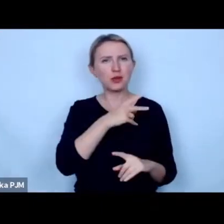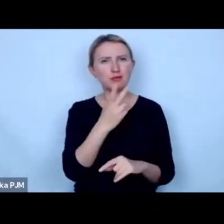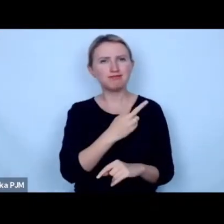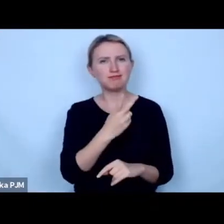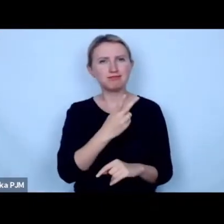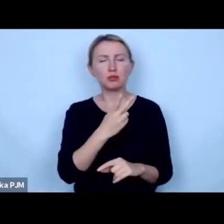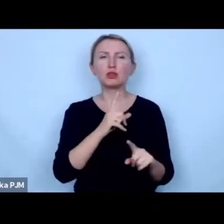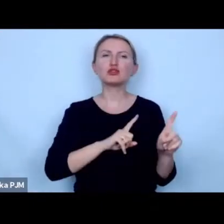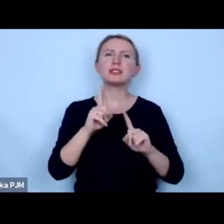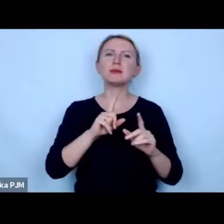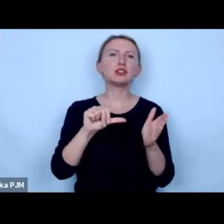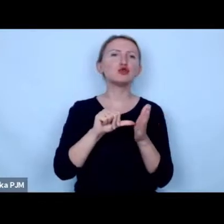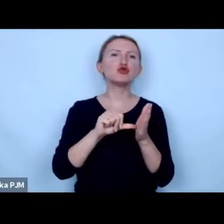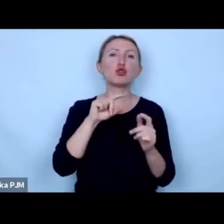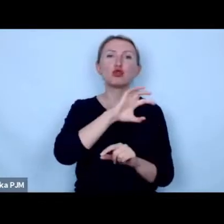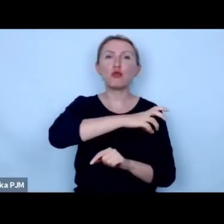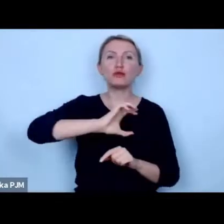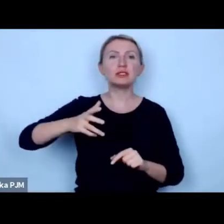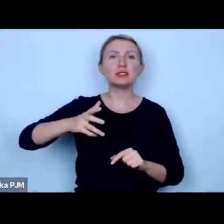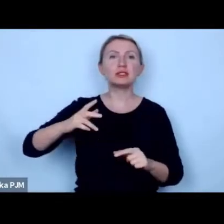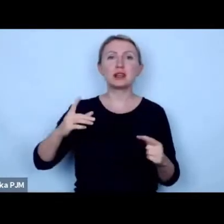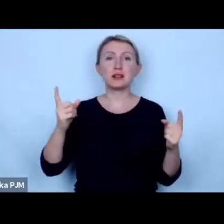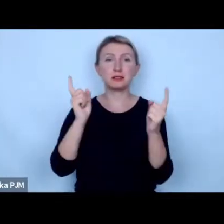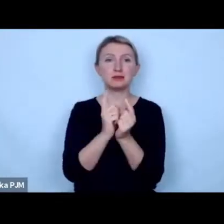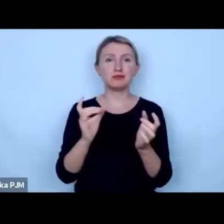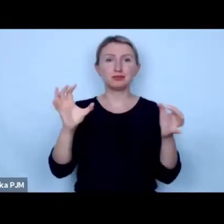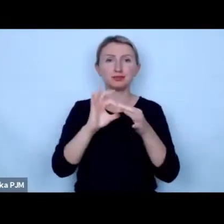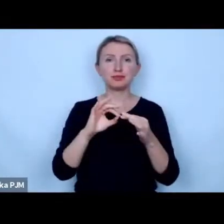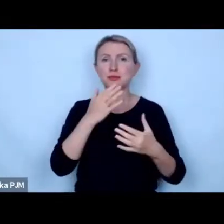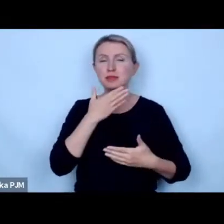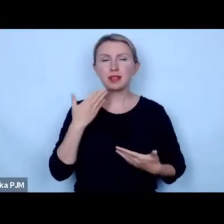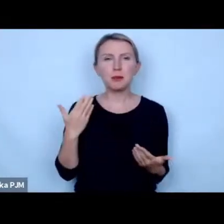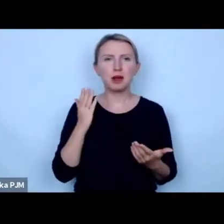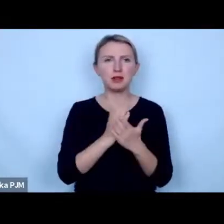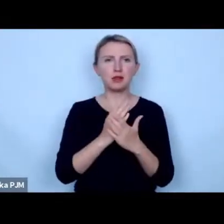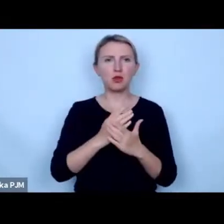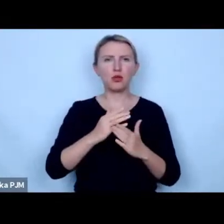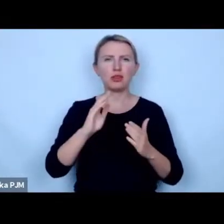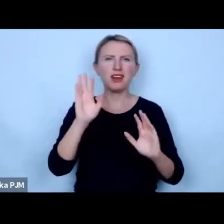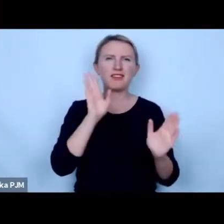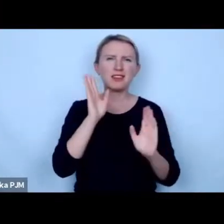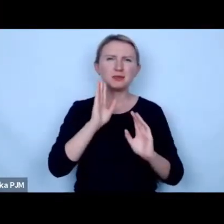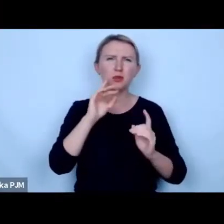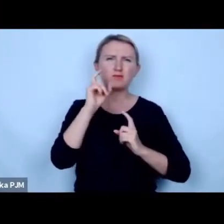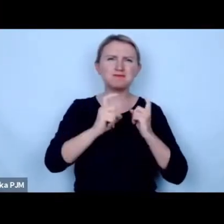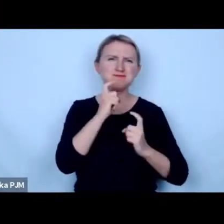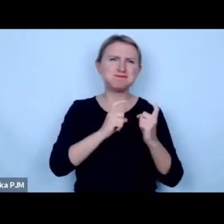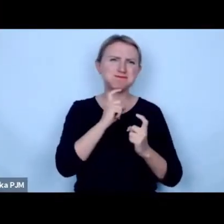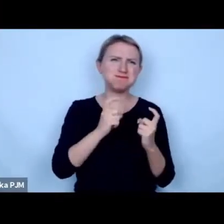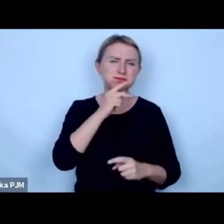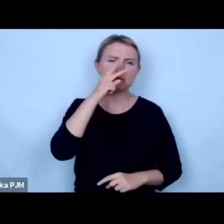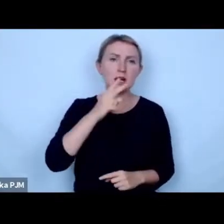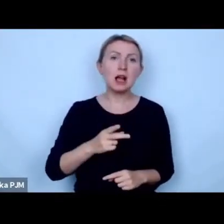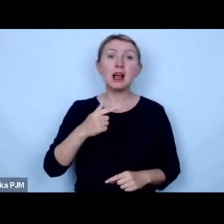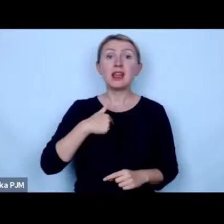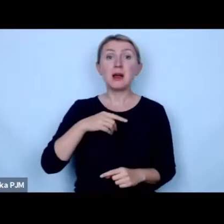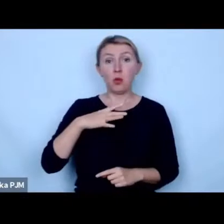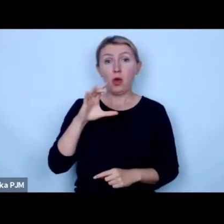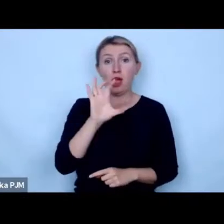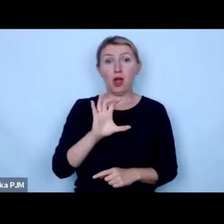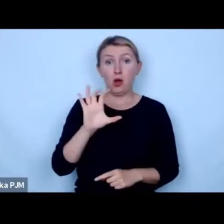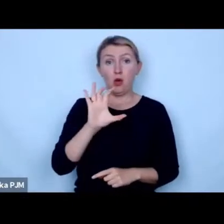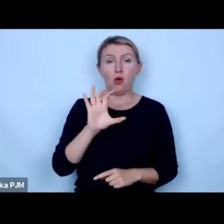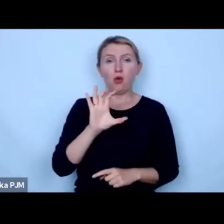te środowiska się w ogóle nie spotykają oprócz takich wymian zdań bardzo ostrych na Facebooku czy na innych platformach ja miałam okazję te